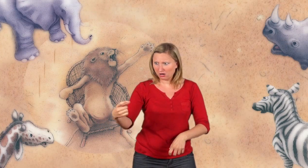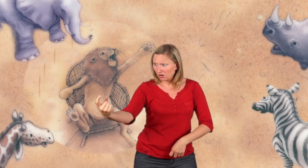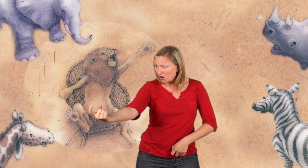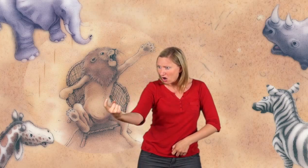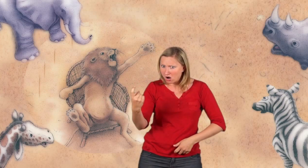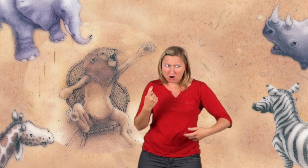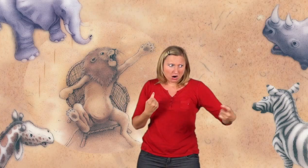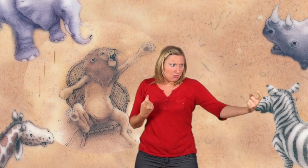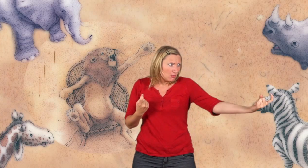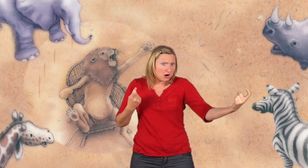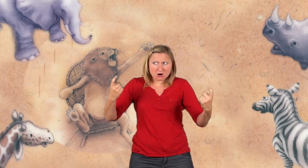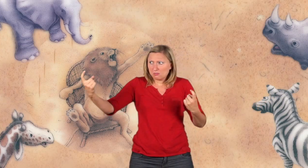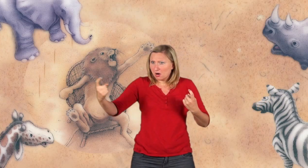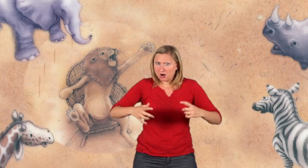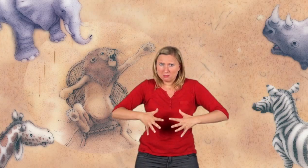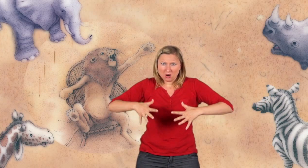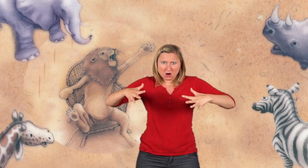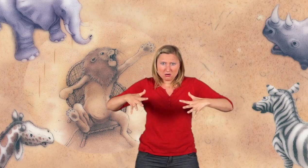Immer mehr Tiere schaden sich um Leo.